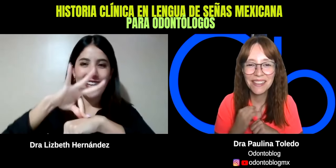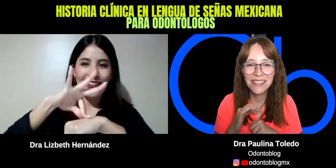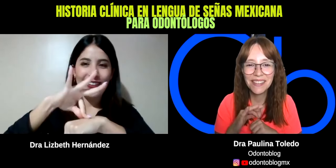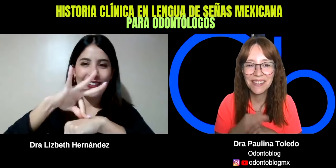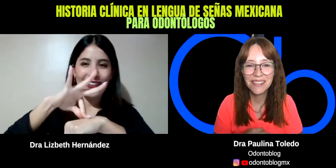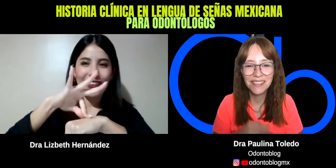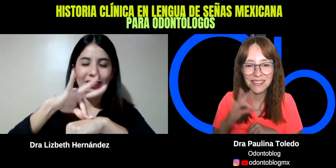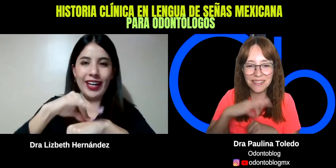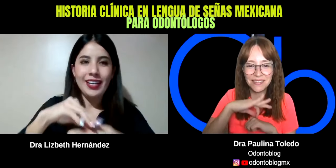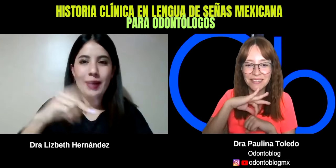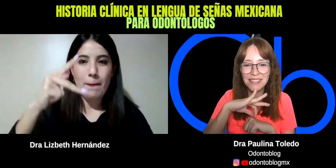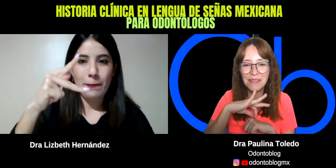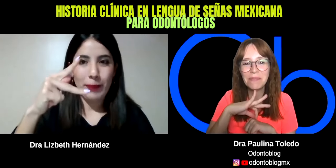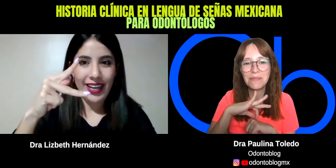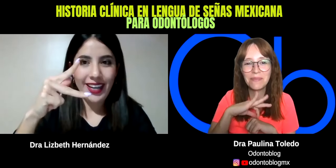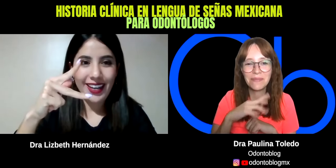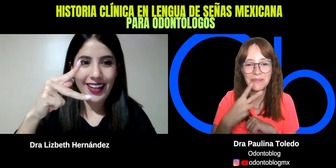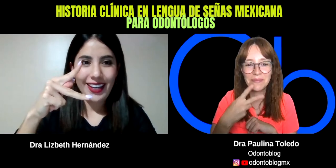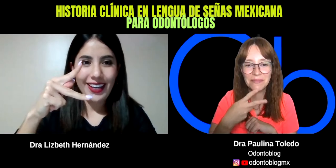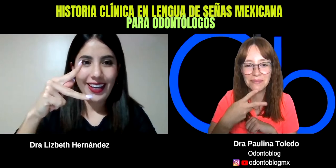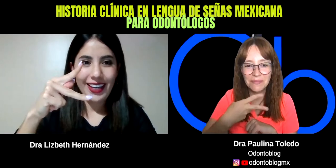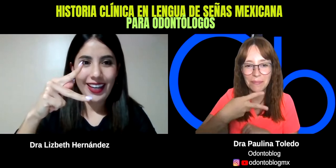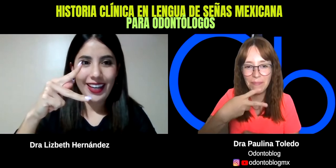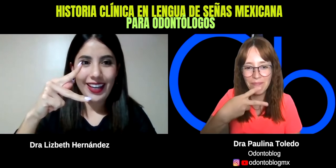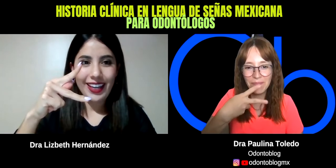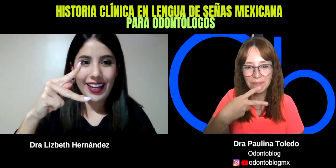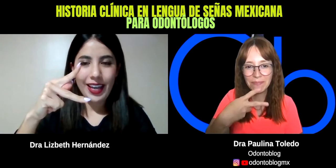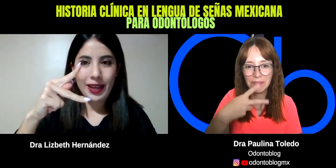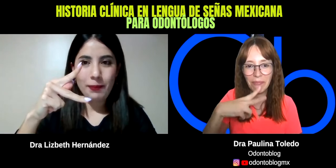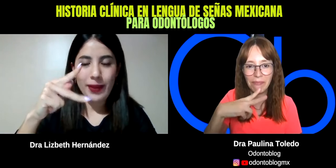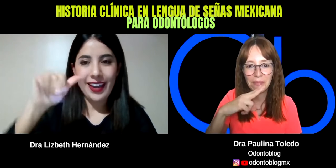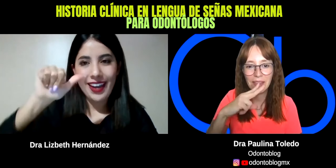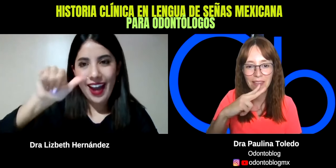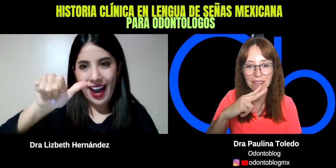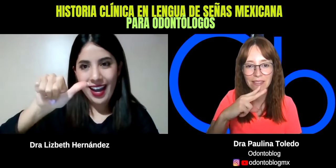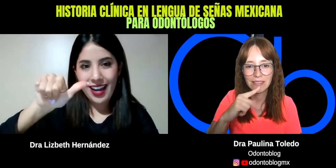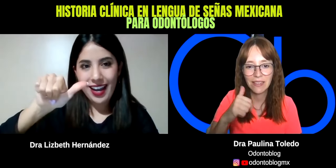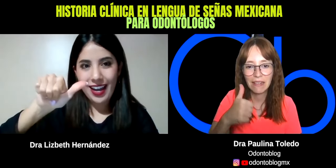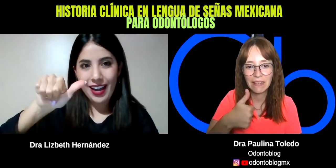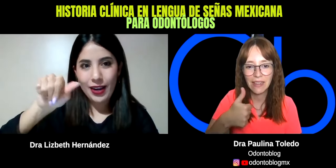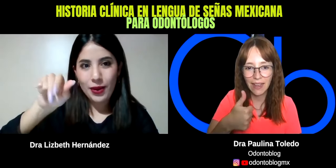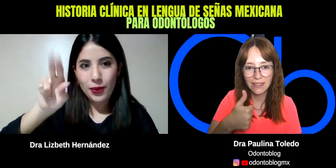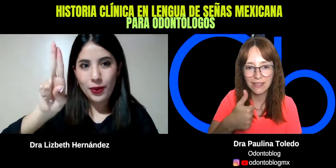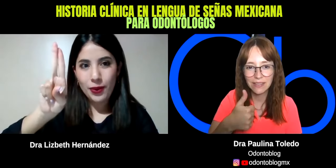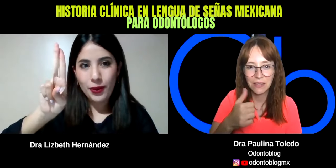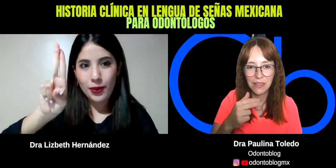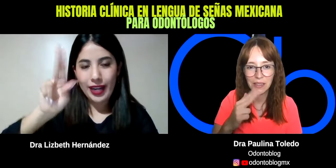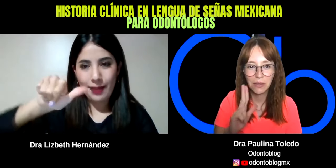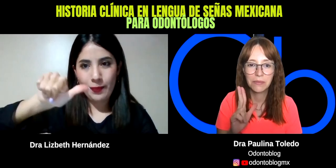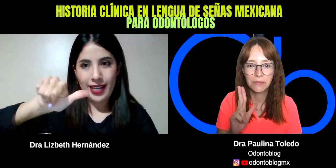doctora P, P, A, A, A,